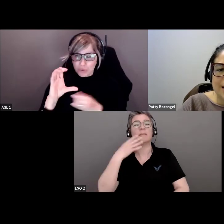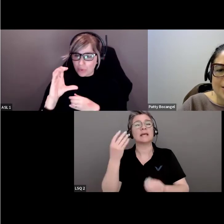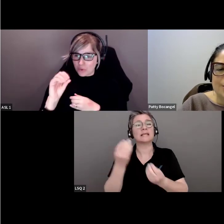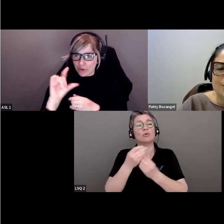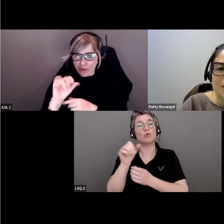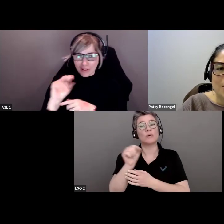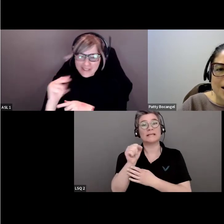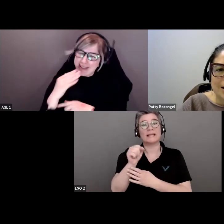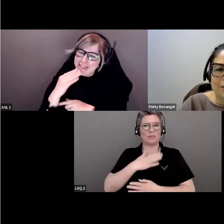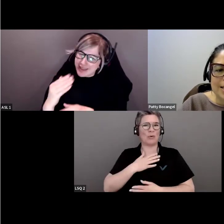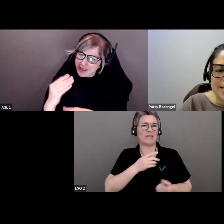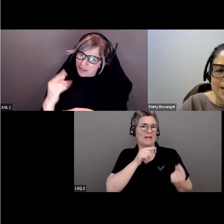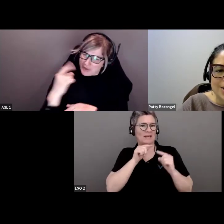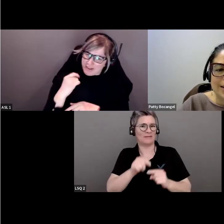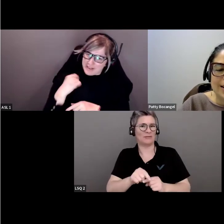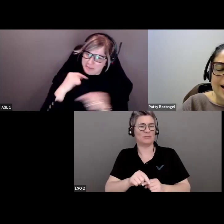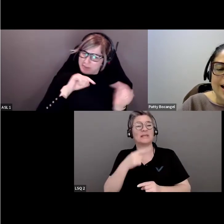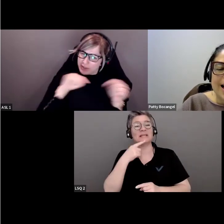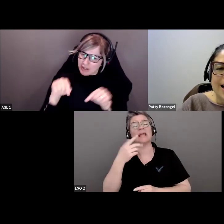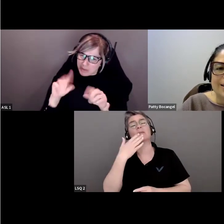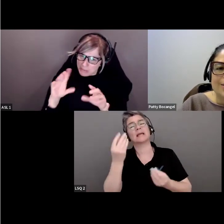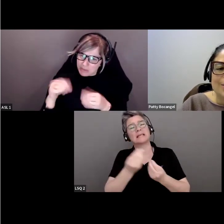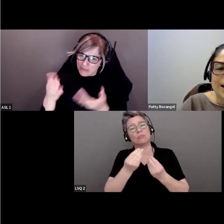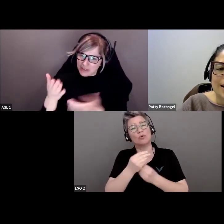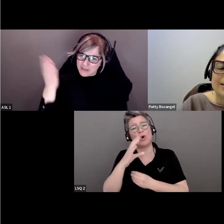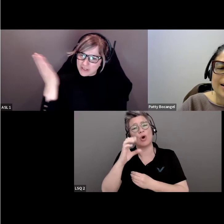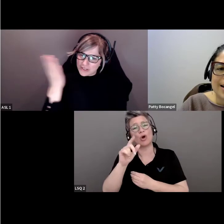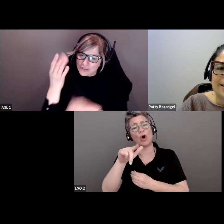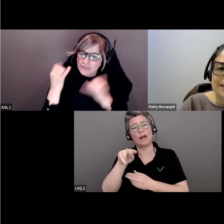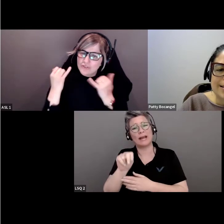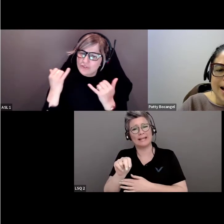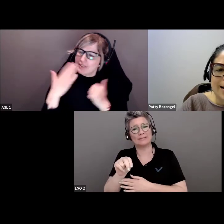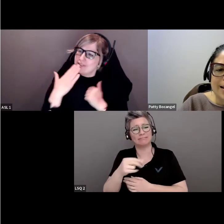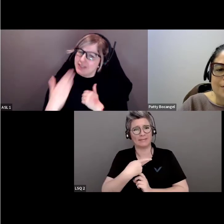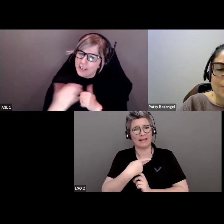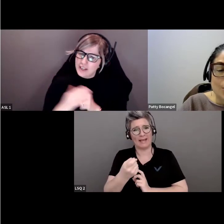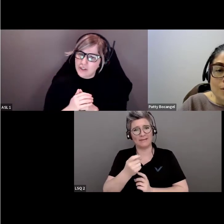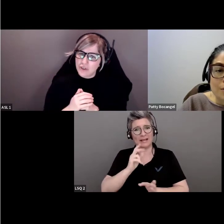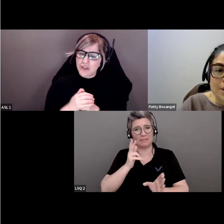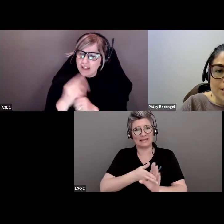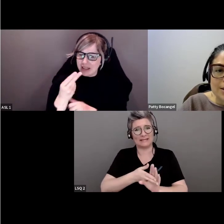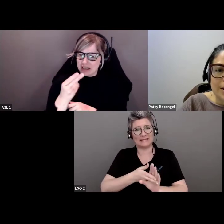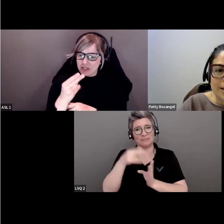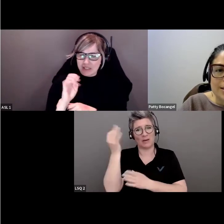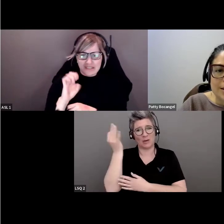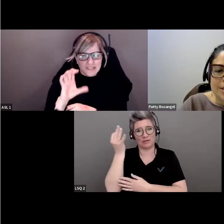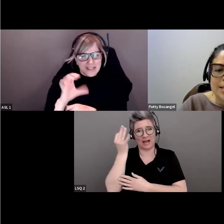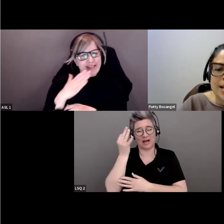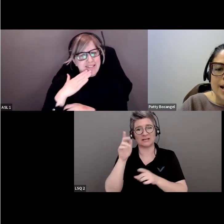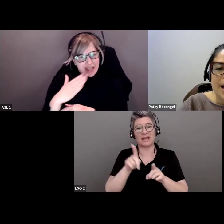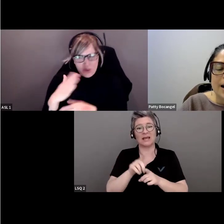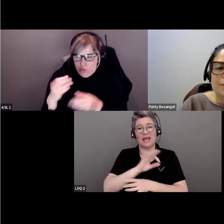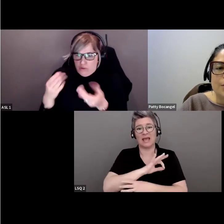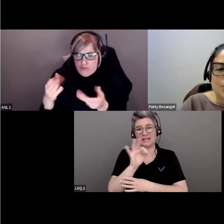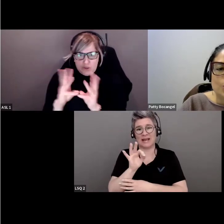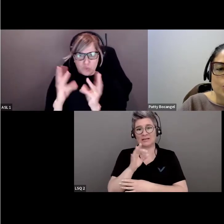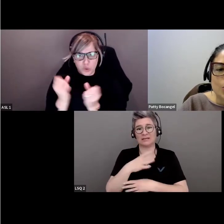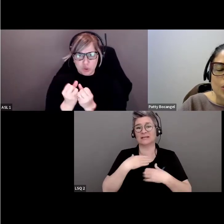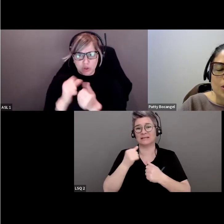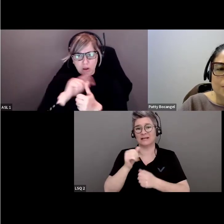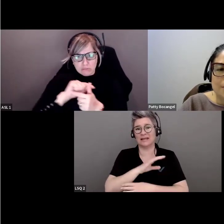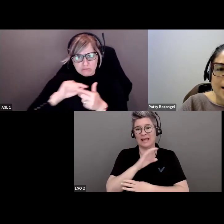exprimer ma gratitude à Colleen, qui m'a invité à participer à cette séance et à Excellence en santé Canada,